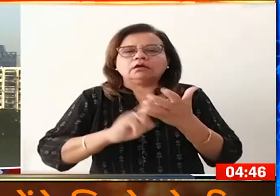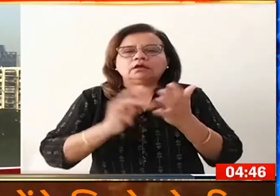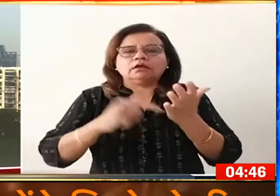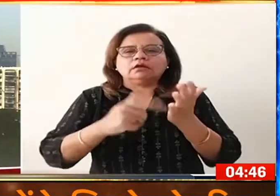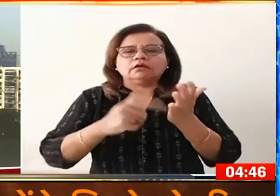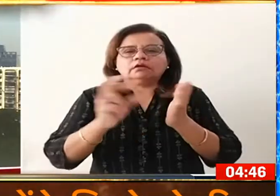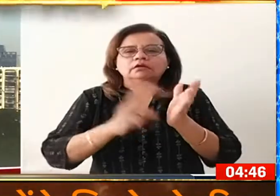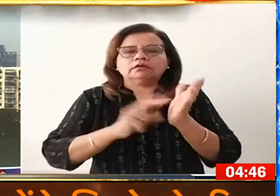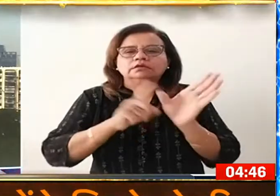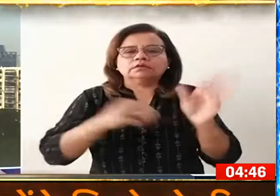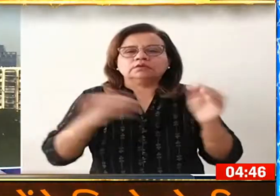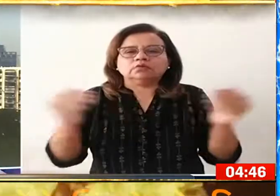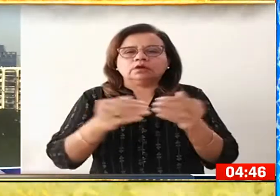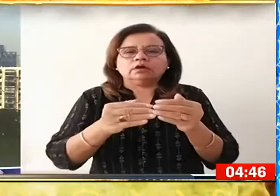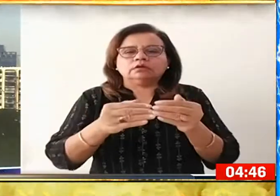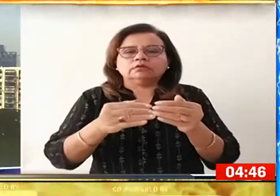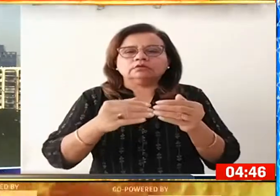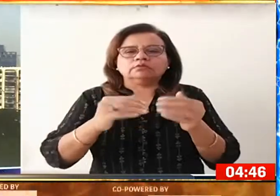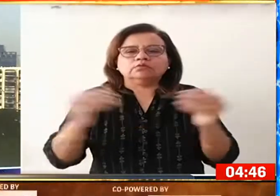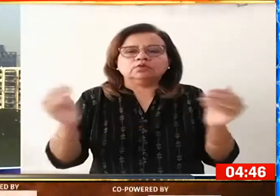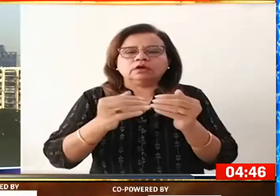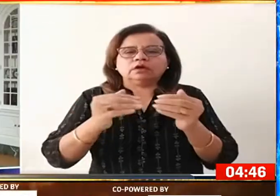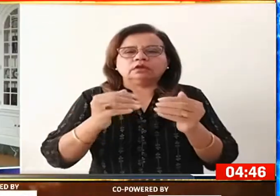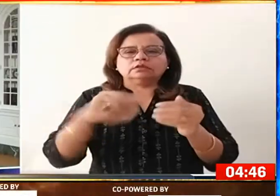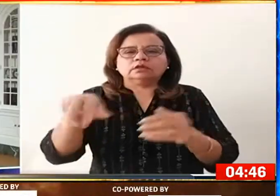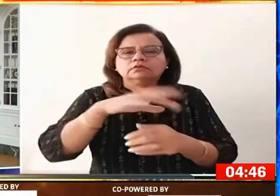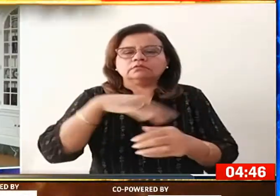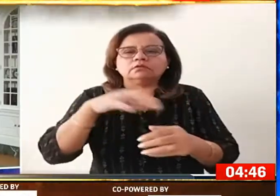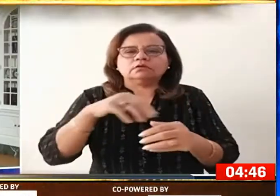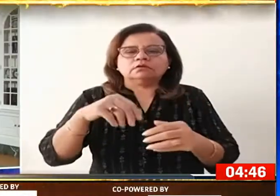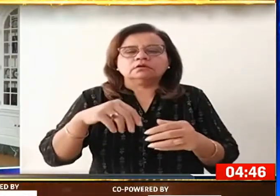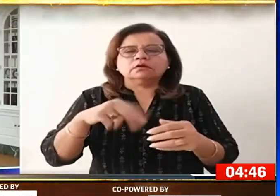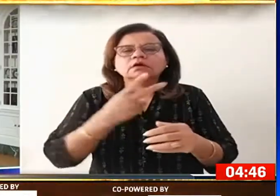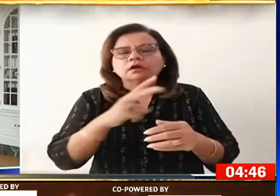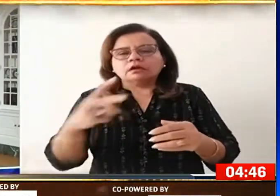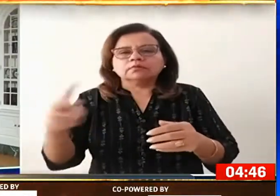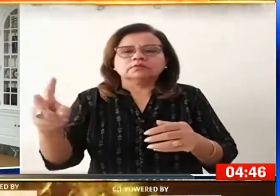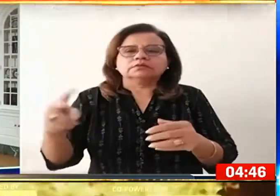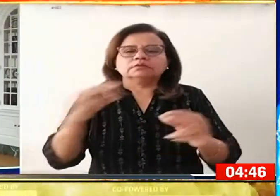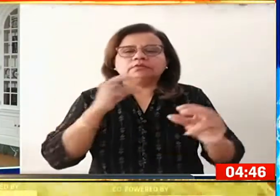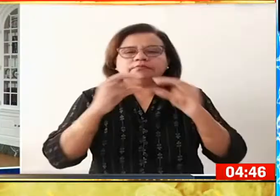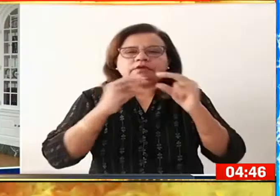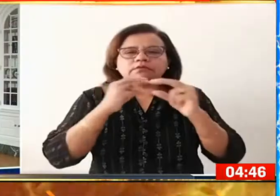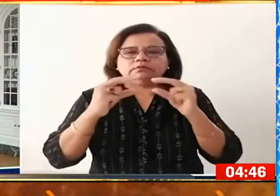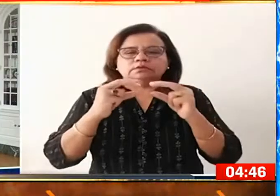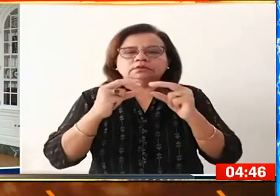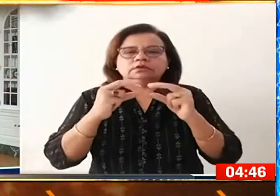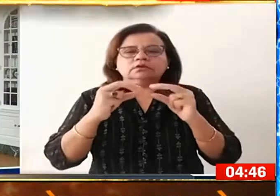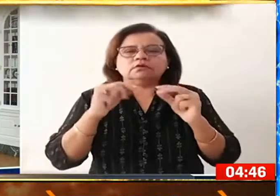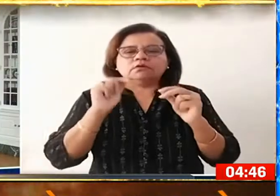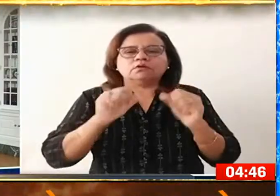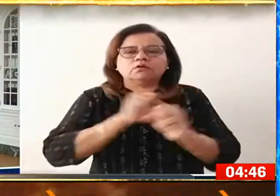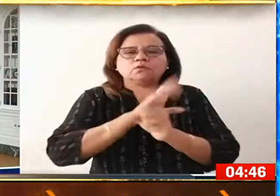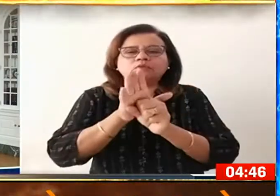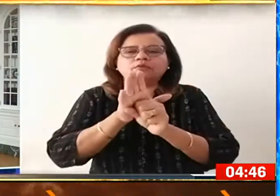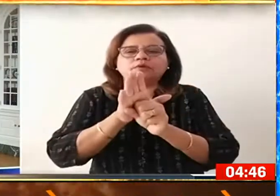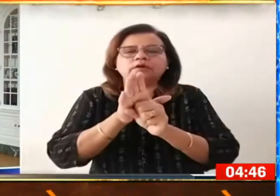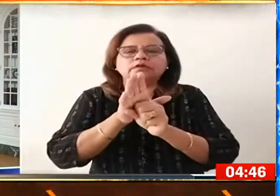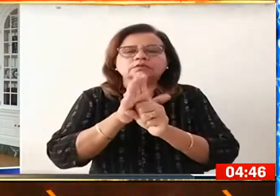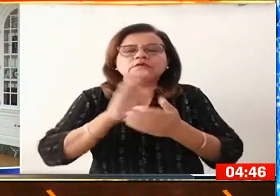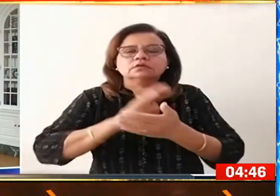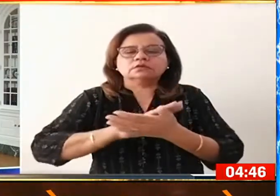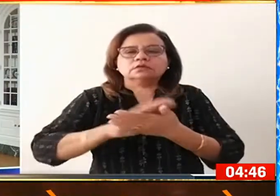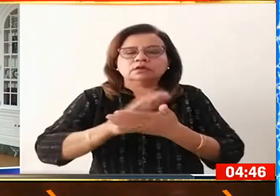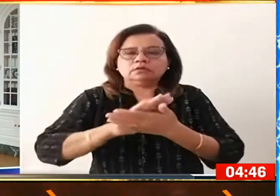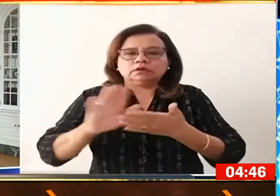मुलाकात के दोरान ऐस जायशंकर ने विभिन विशेओं पर बातचीत की और COVID-19 से निपटने के दौरान